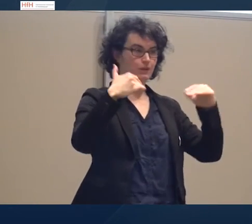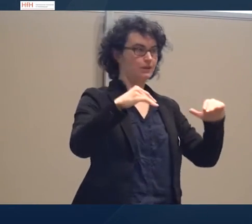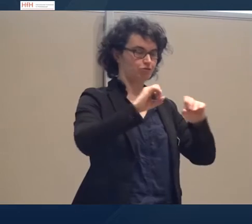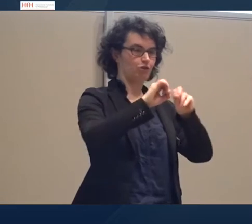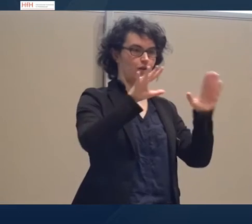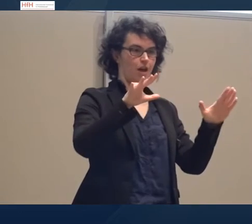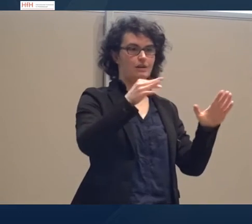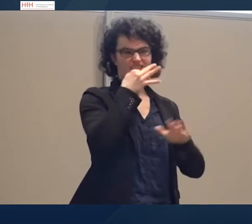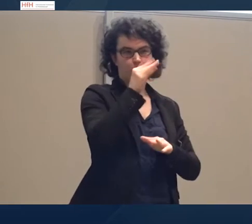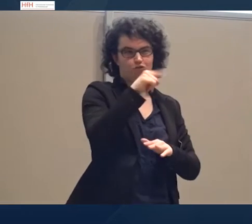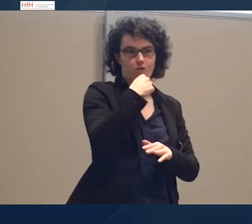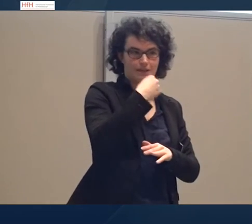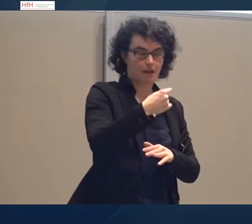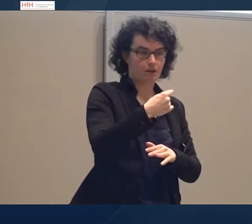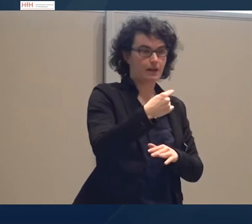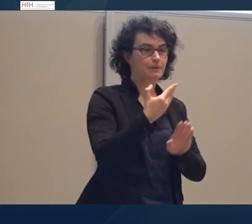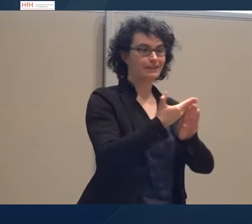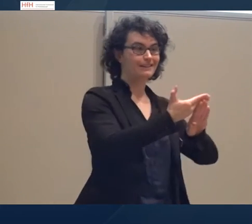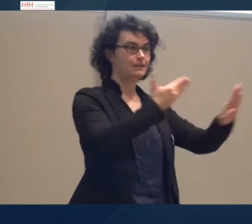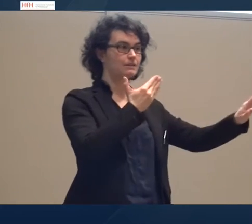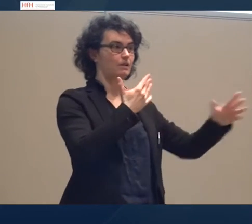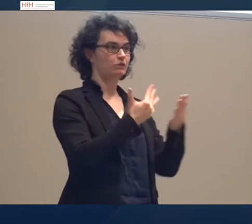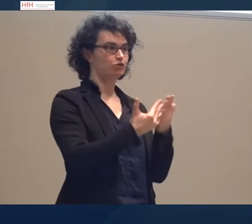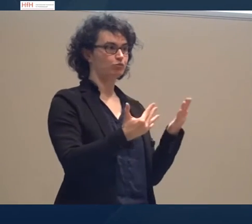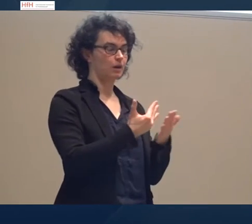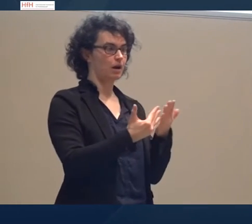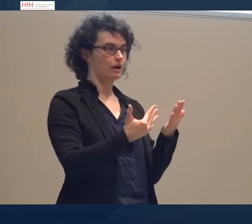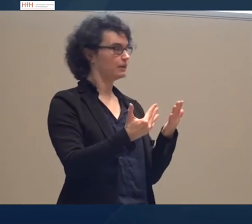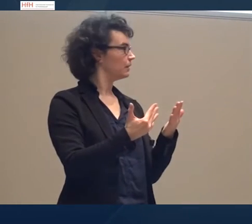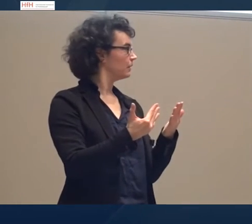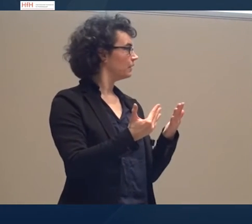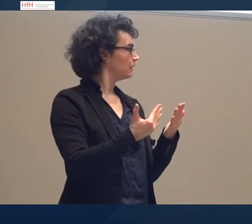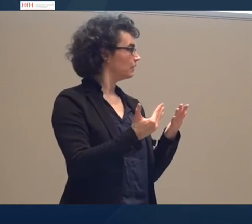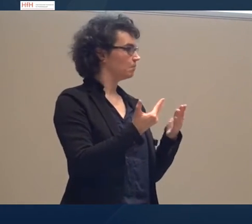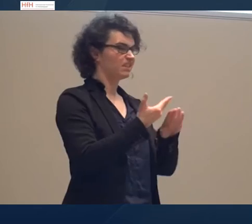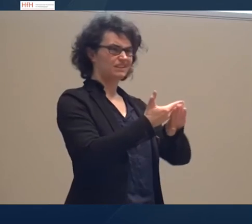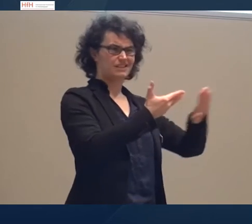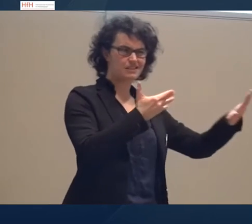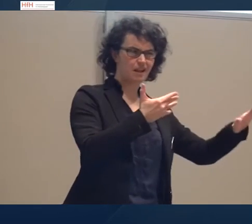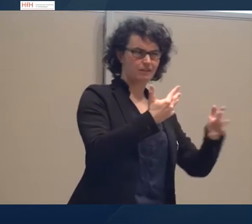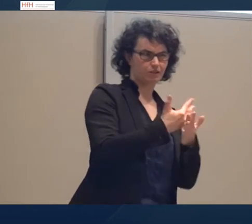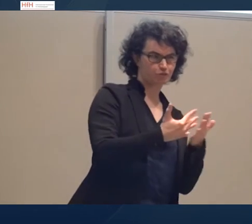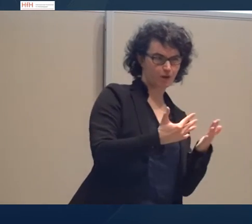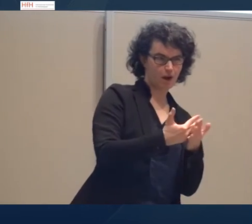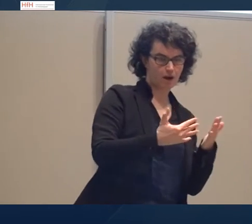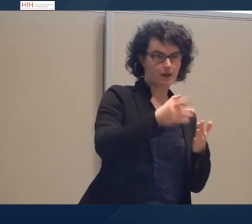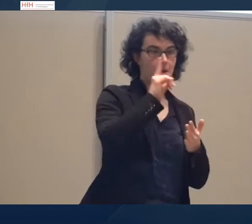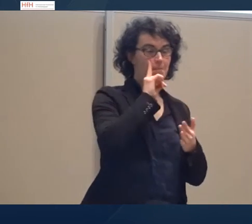dass es in Ihren Distanzsprachen handelt. Also dass es eine zeitliche und räumliche